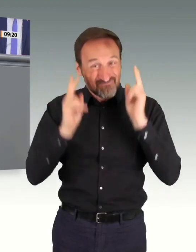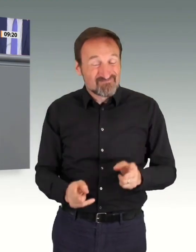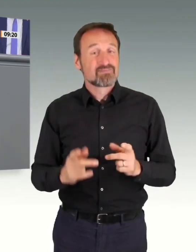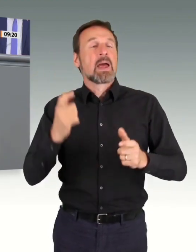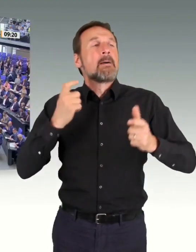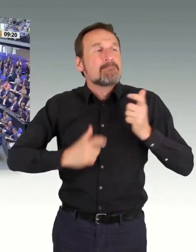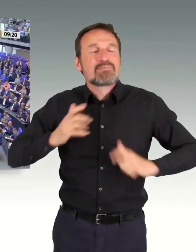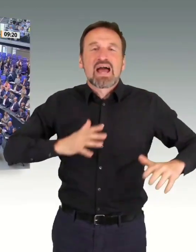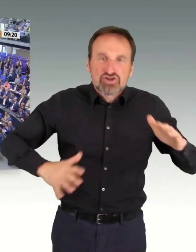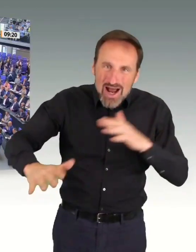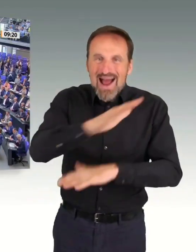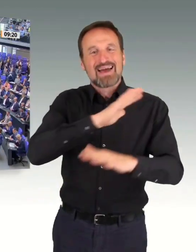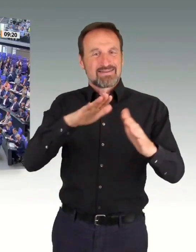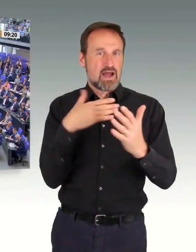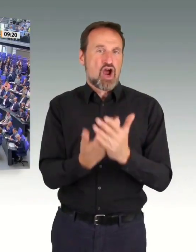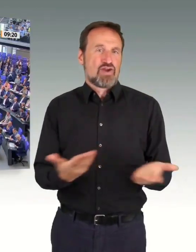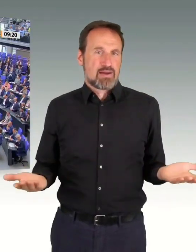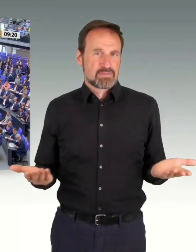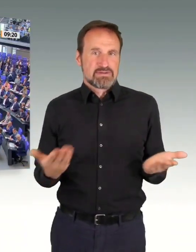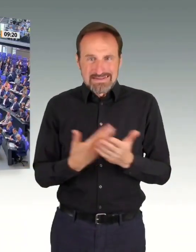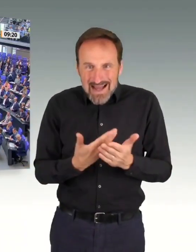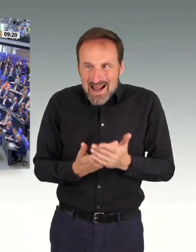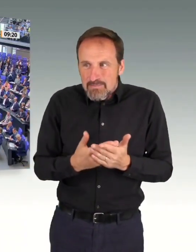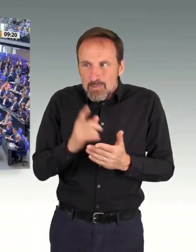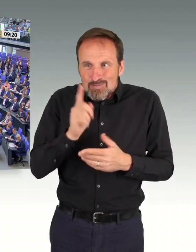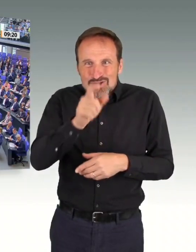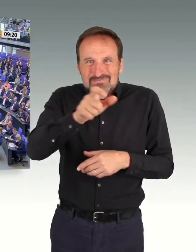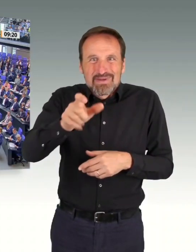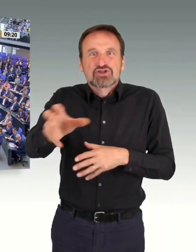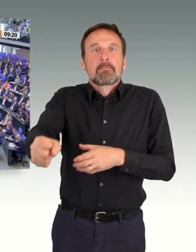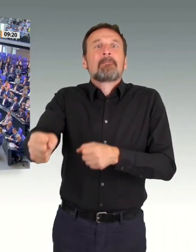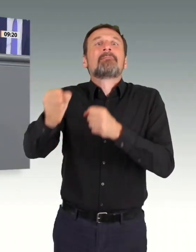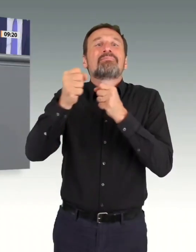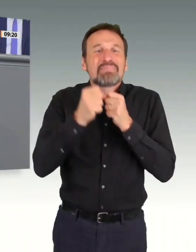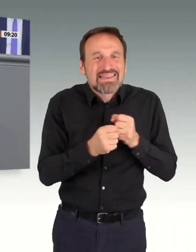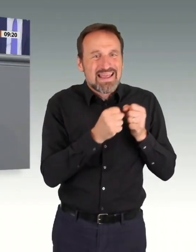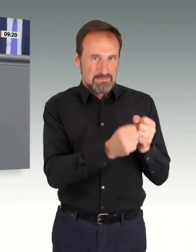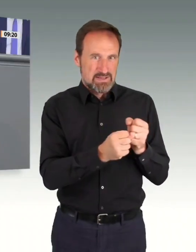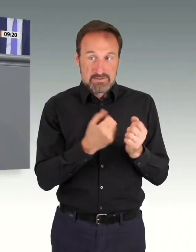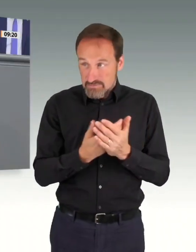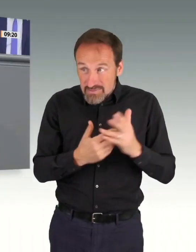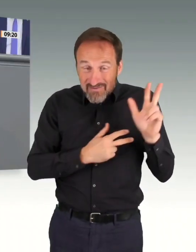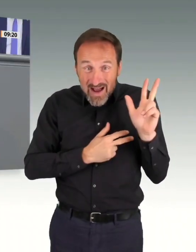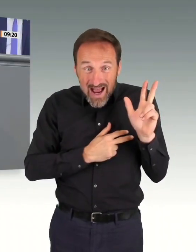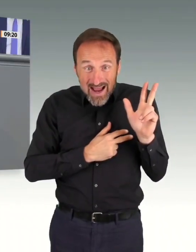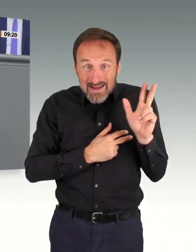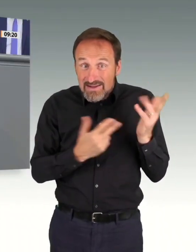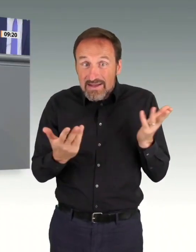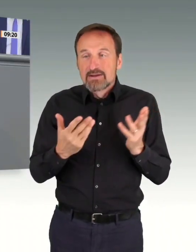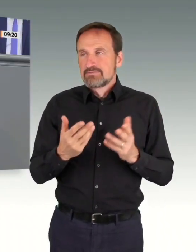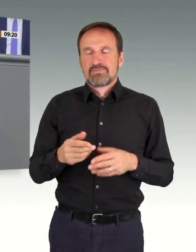dass bei der Dekarbonisierung des Heizens bis